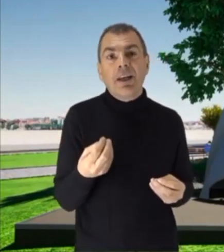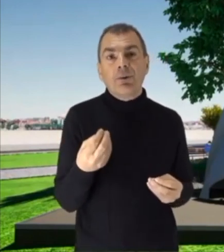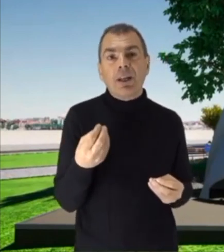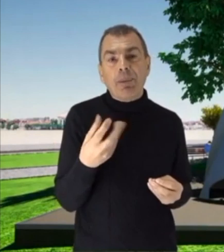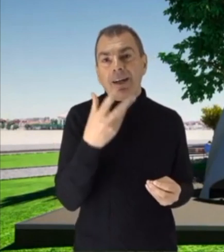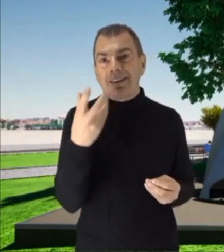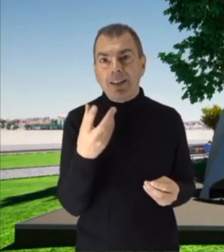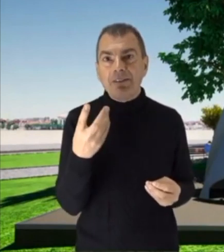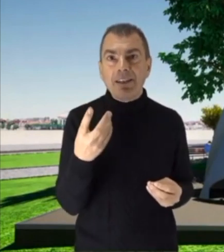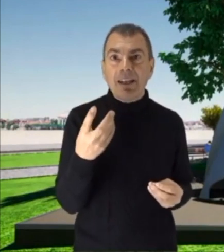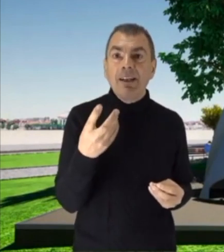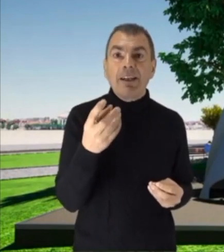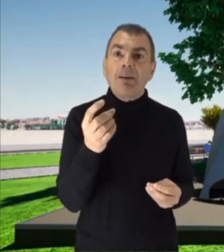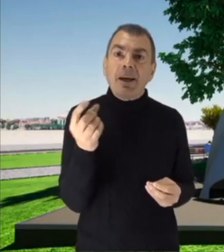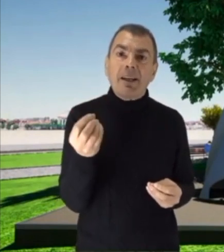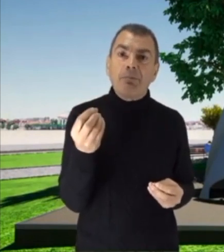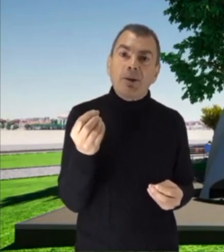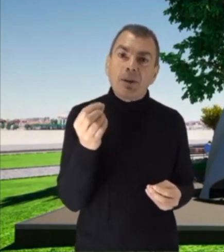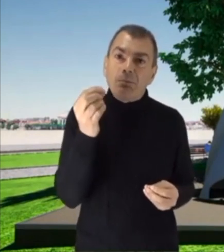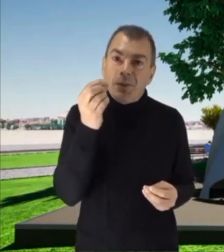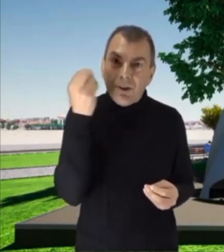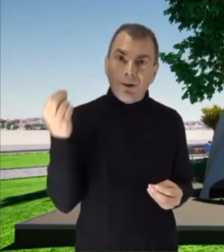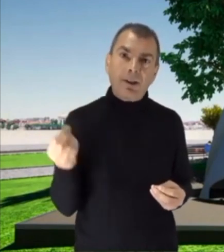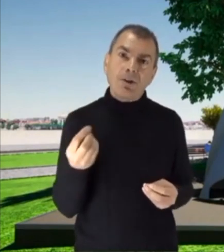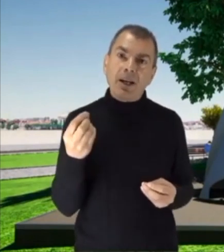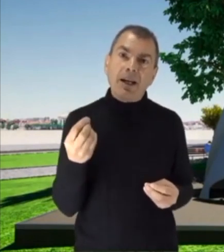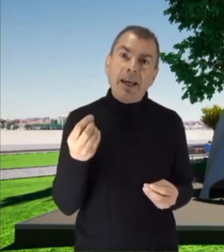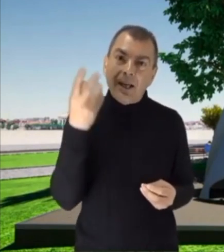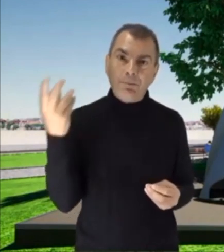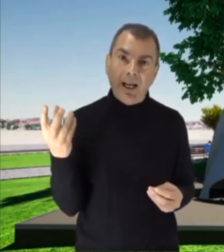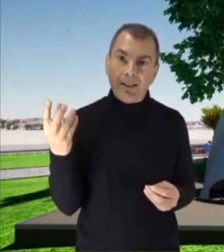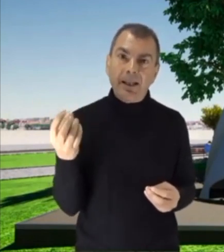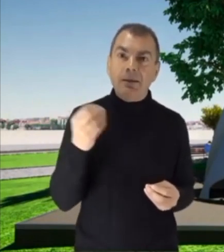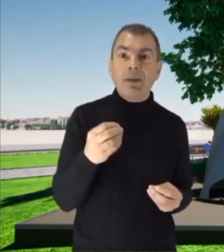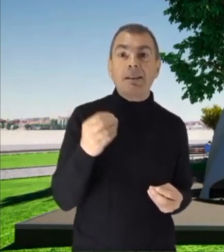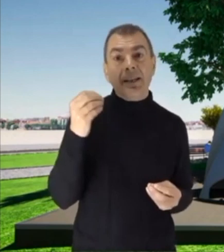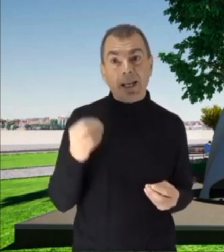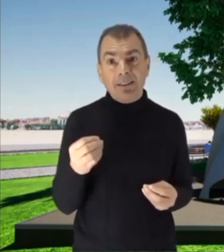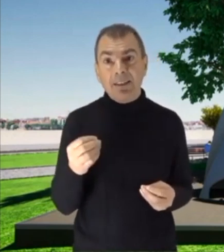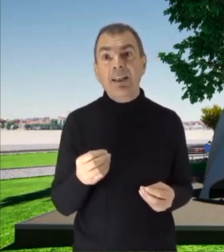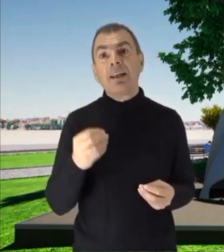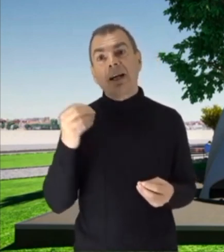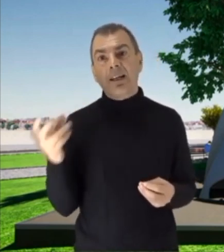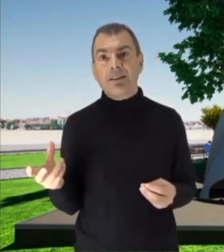in una parte della vita che magari per una piccola cosa è cambiata, è cambiata grazie alla